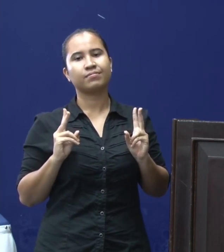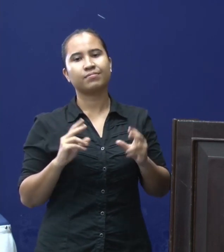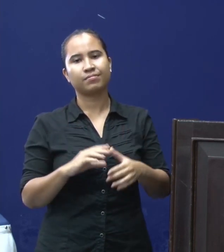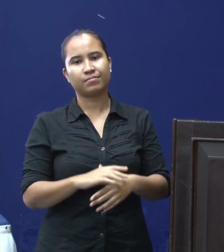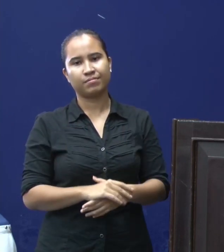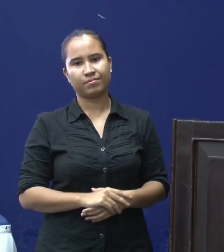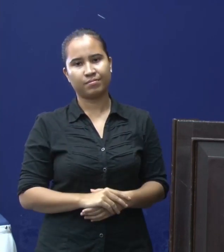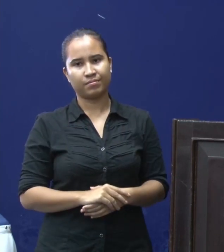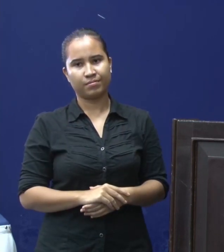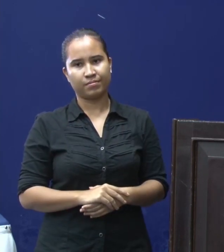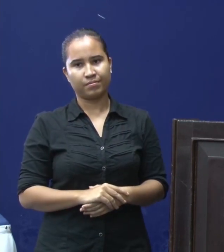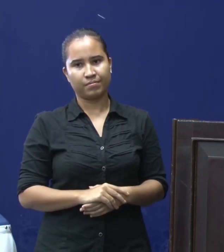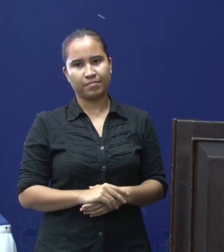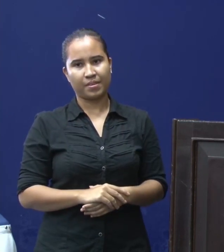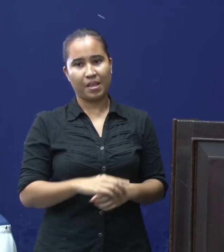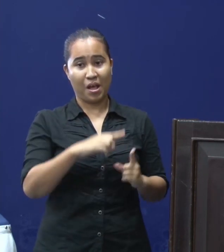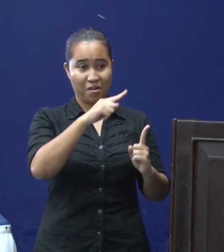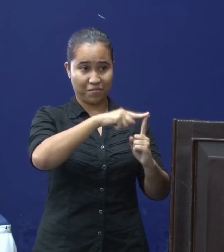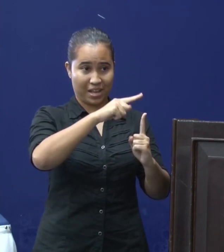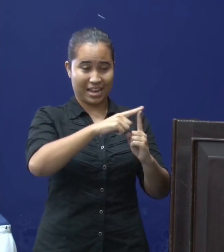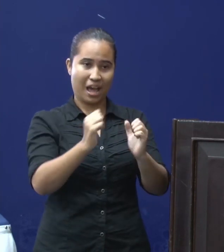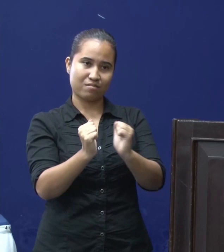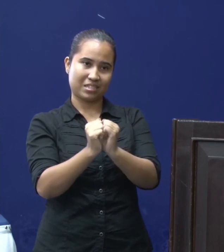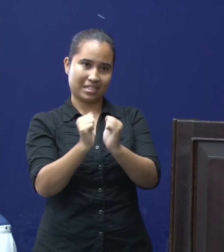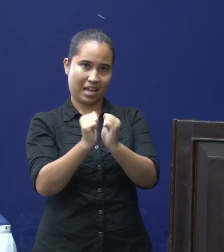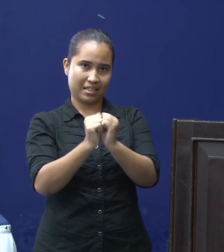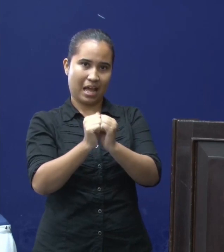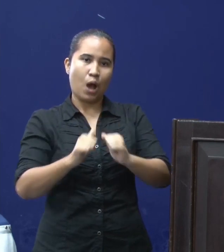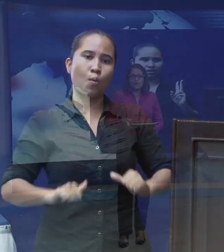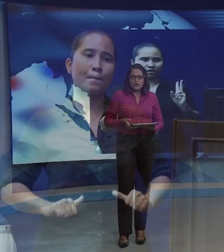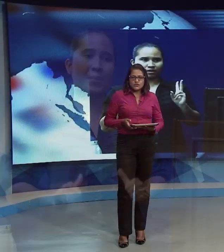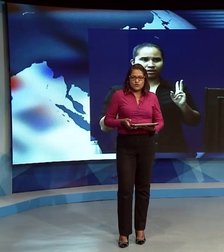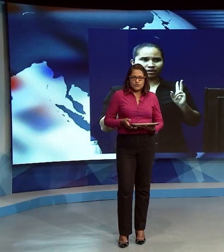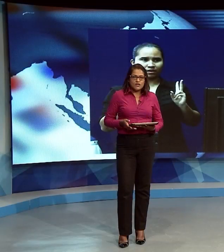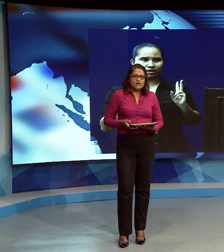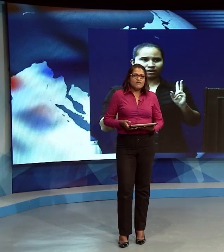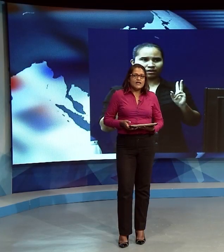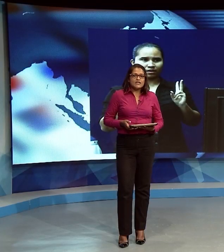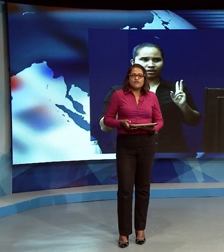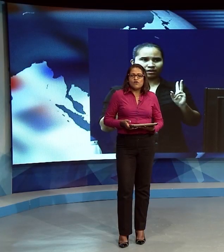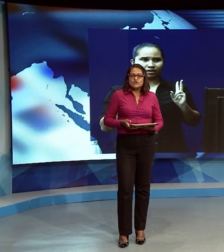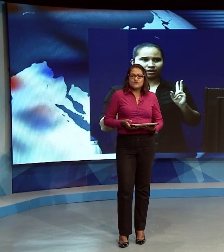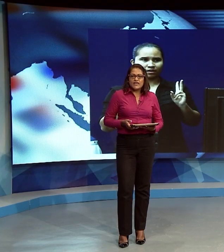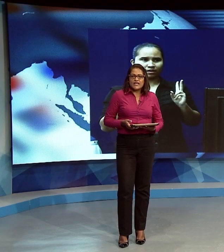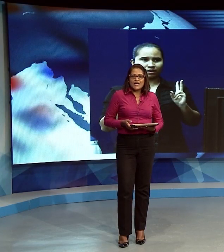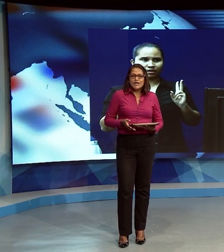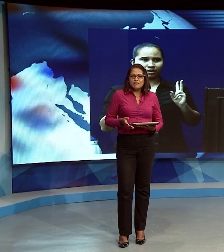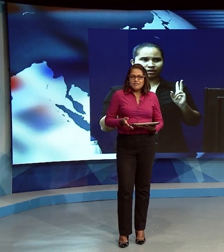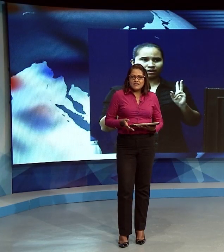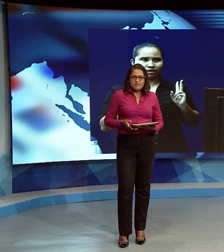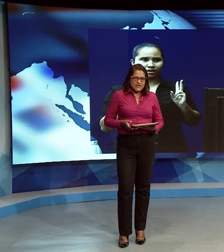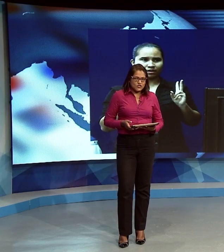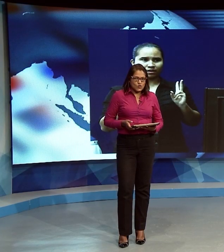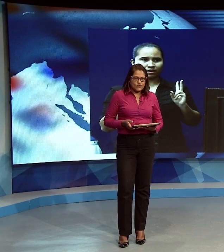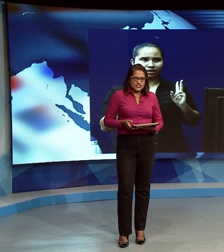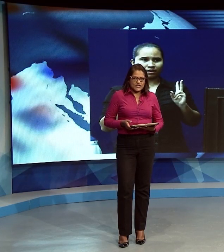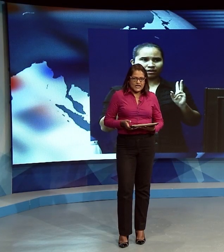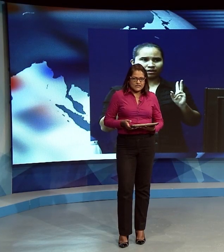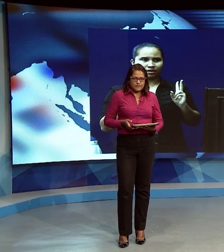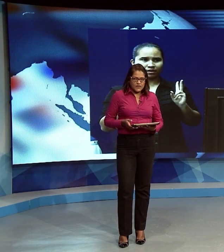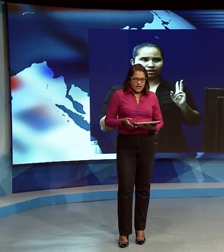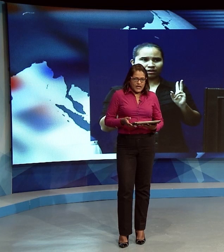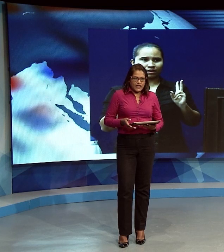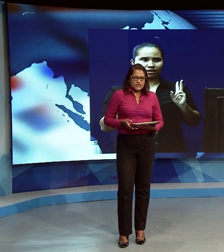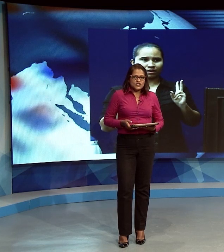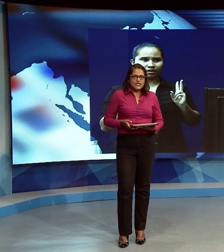namelijk nog te veel mensen op straat. Na het bekendmaken van de lockdown waren er volgens Veira minder mensen over